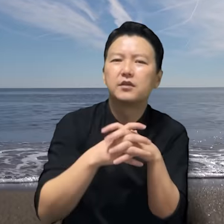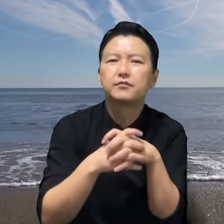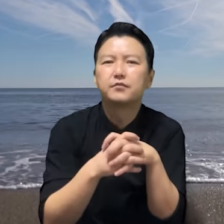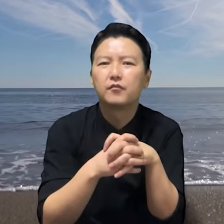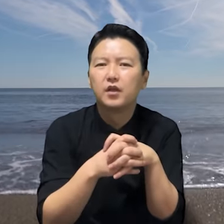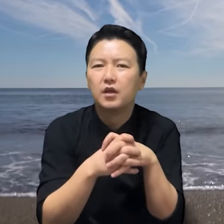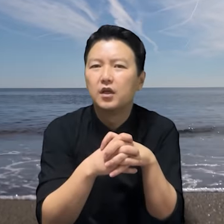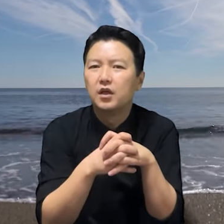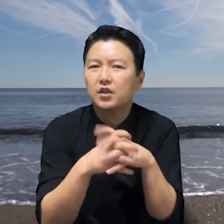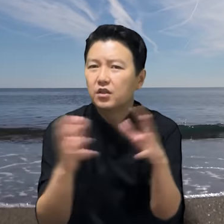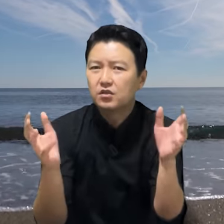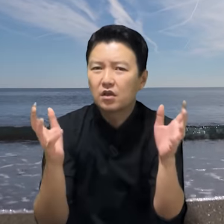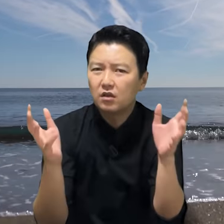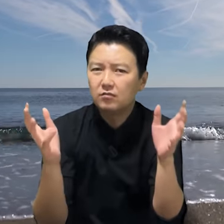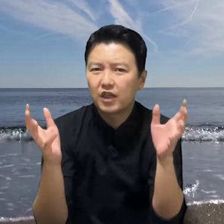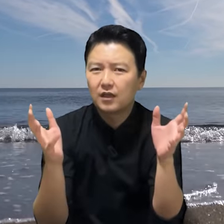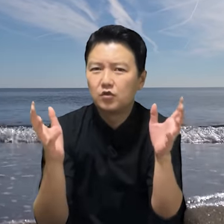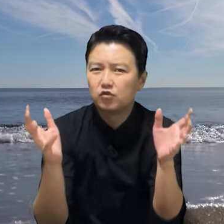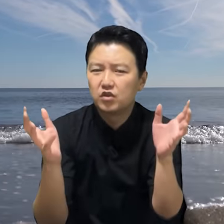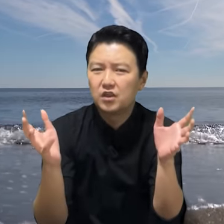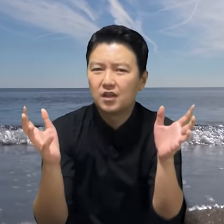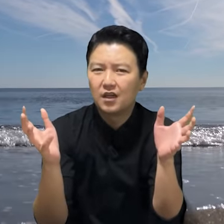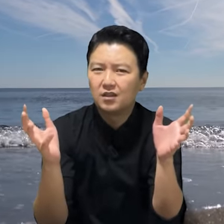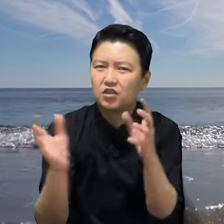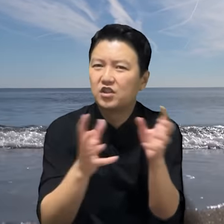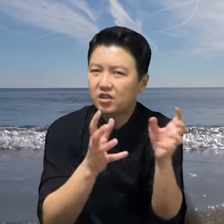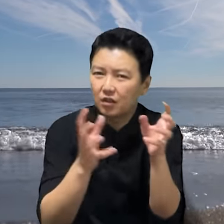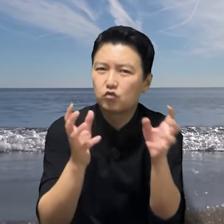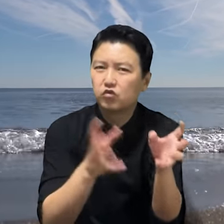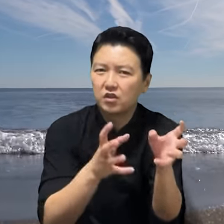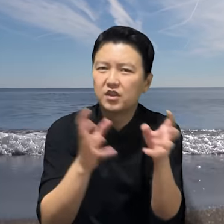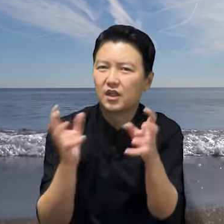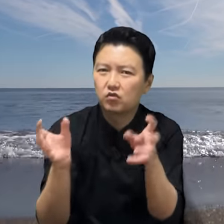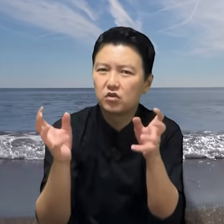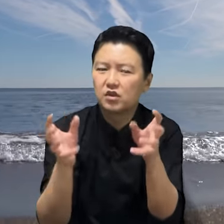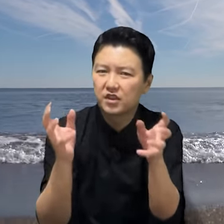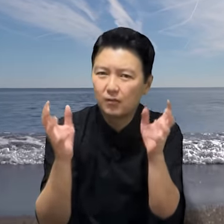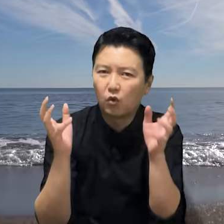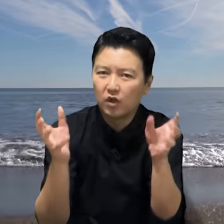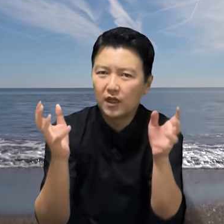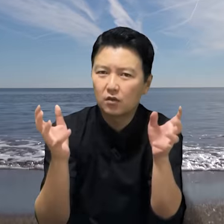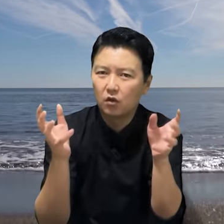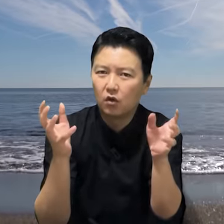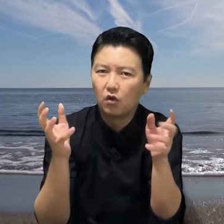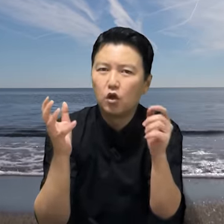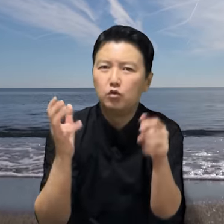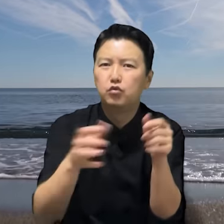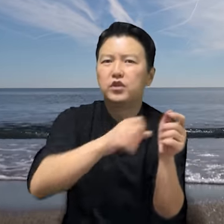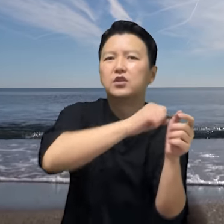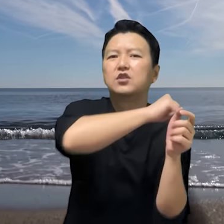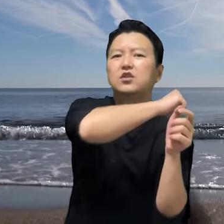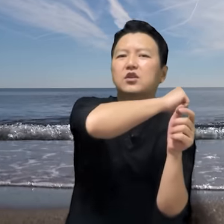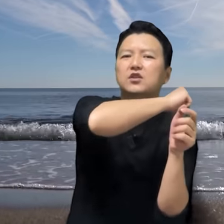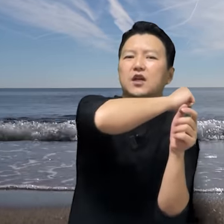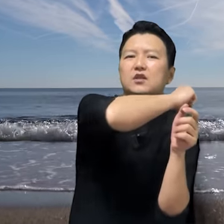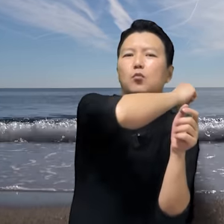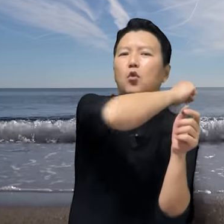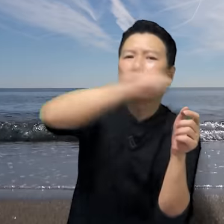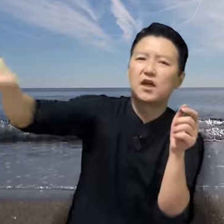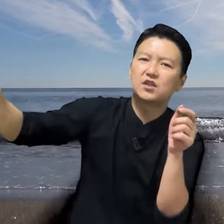이어 처음 사람을 죽이니까 진짜로 죽었는지 안죽었는지 잘 몰라갖고 룰린은 그 경찰이 목까지